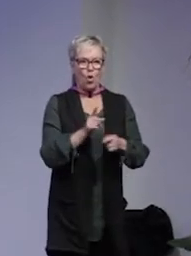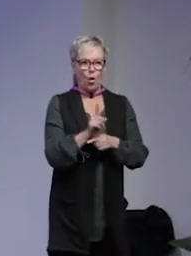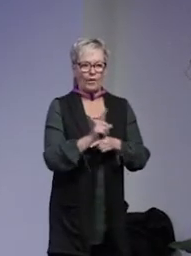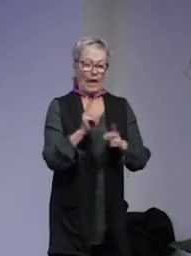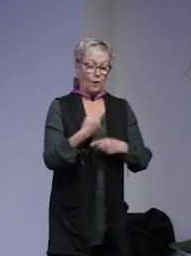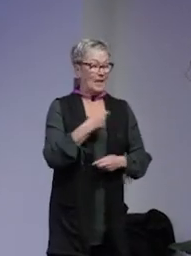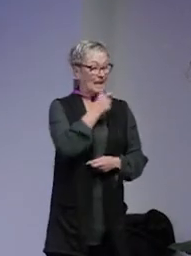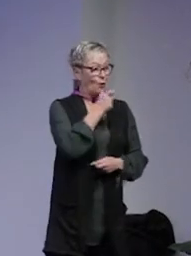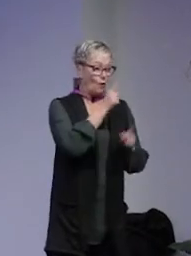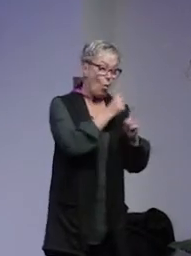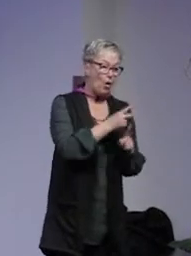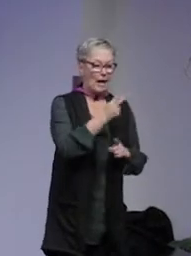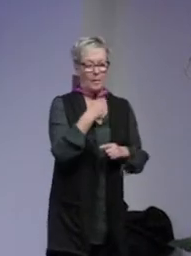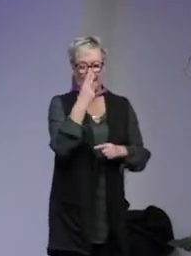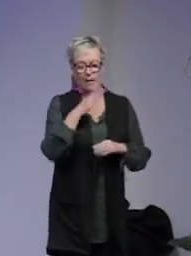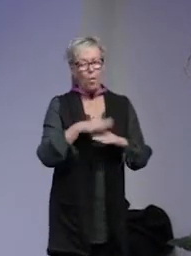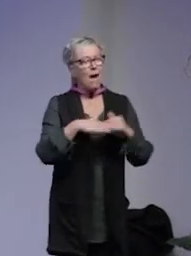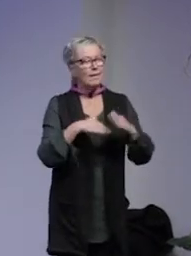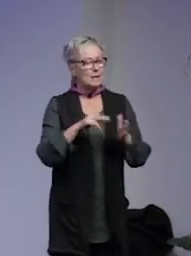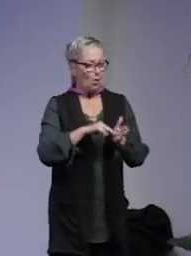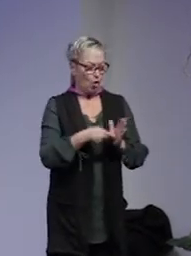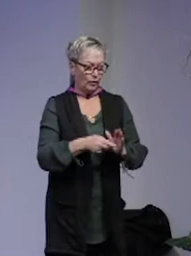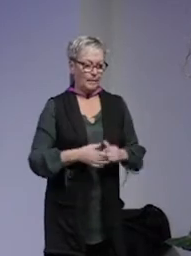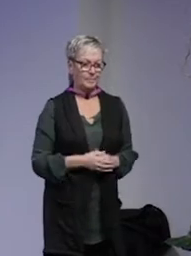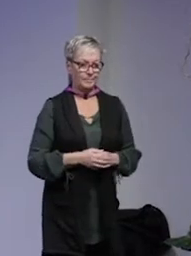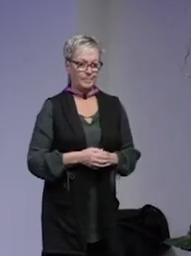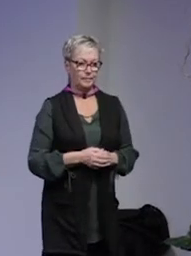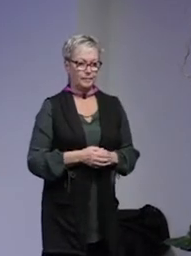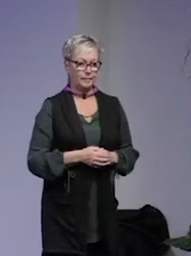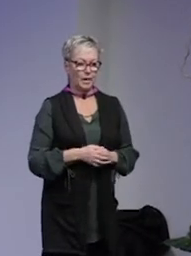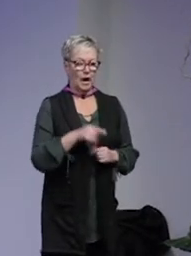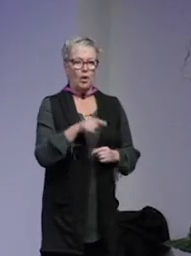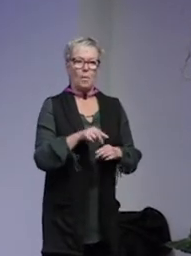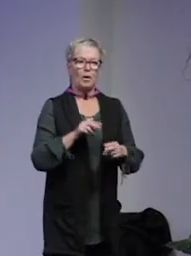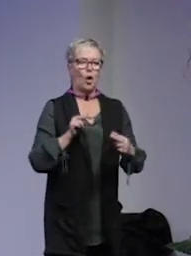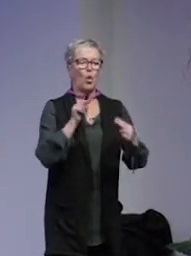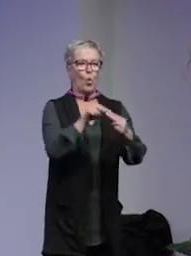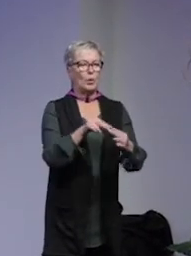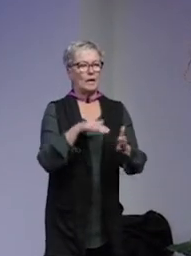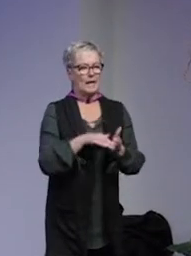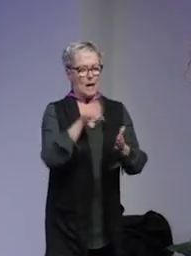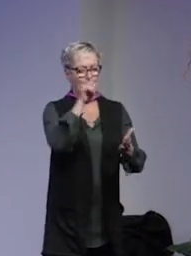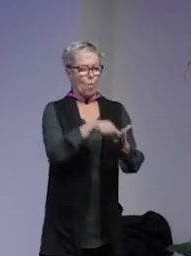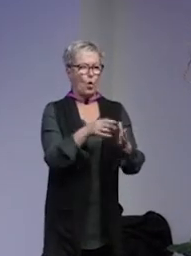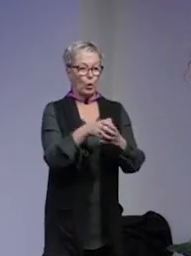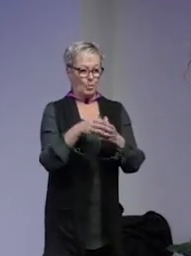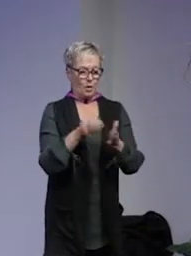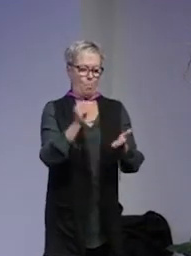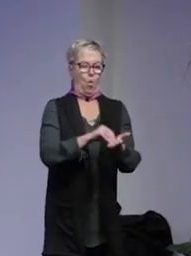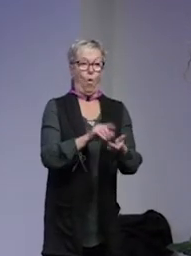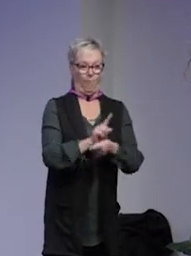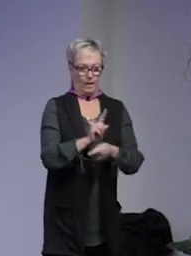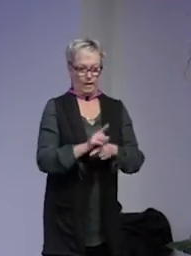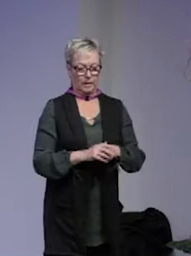intervjuar folk eller om du tittar på handlingsplanerna. Detta då de når ut till målgrupper står det ofta